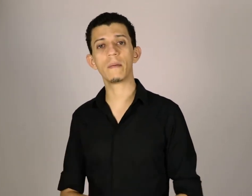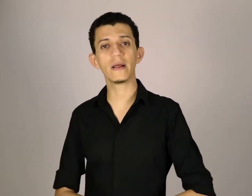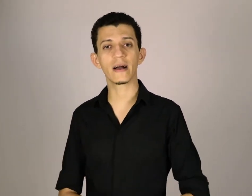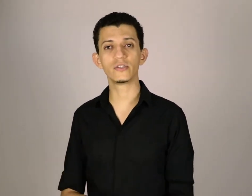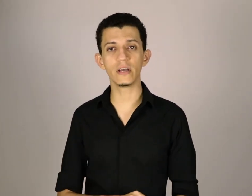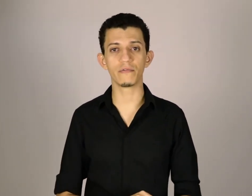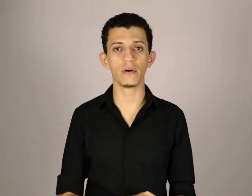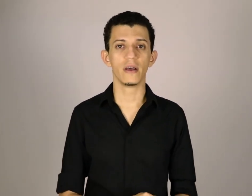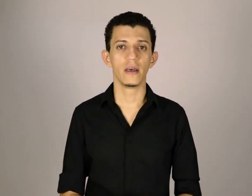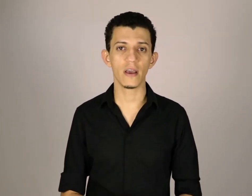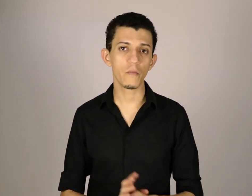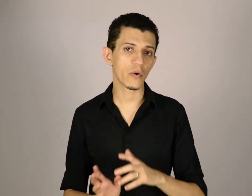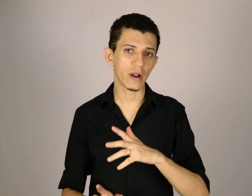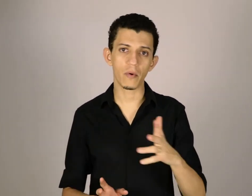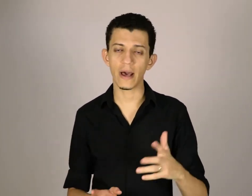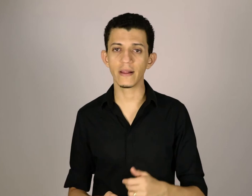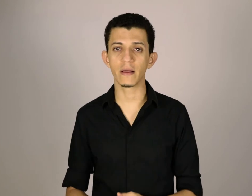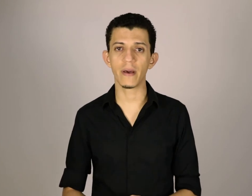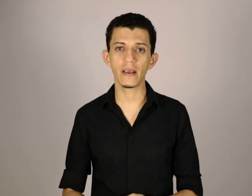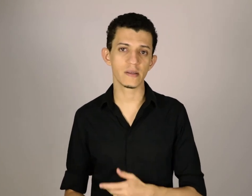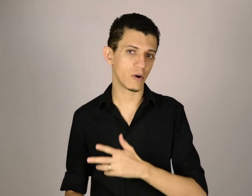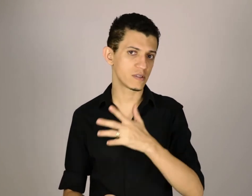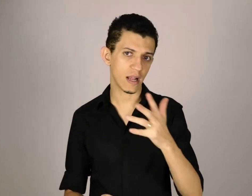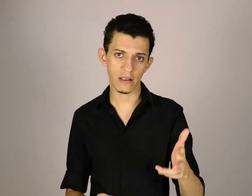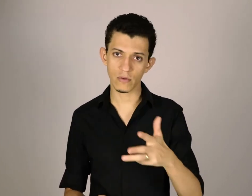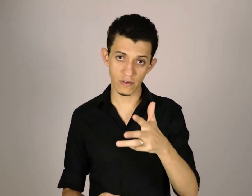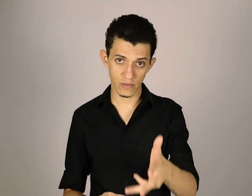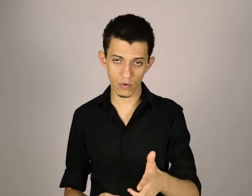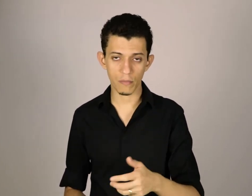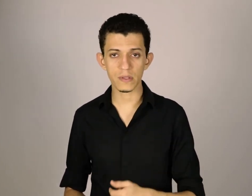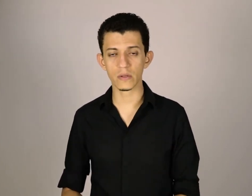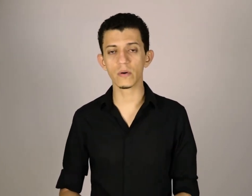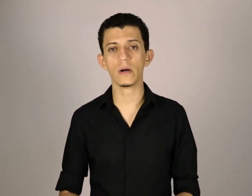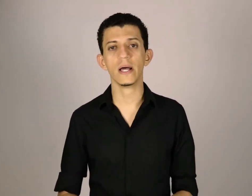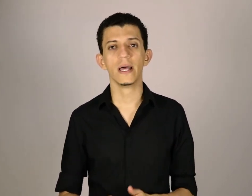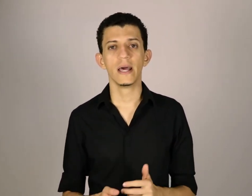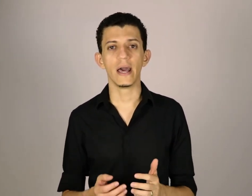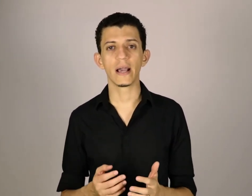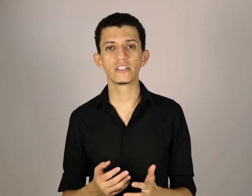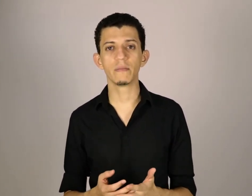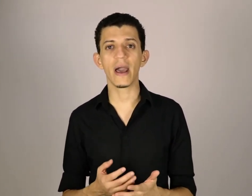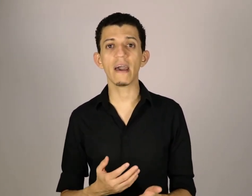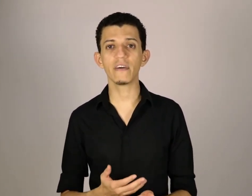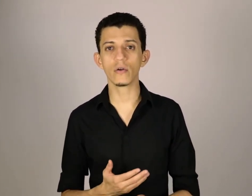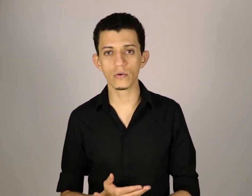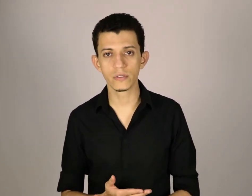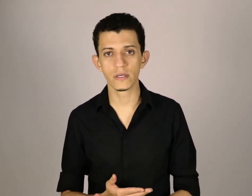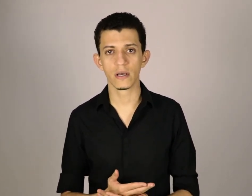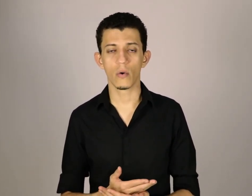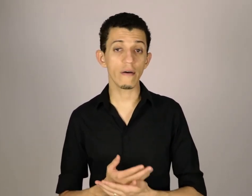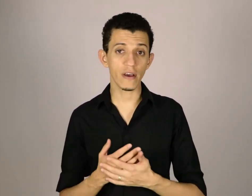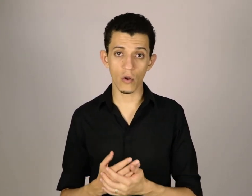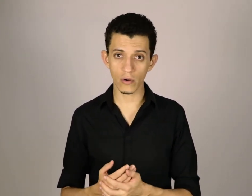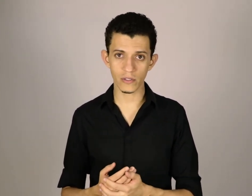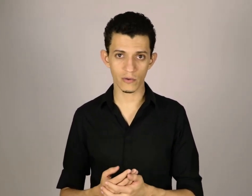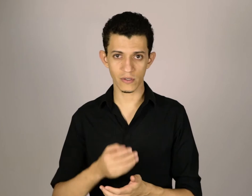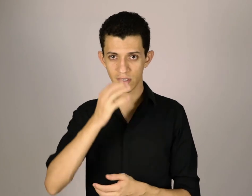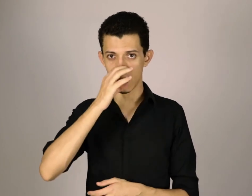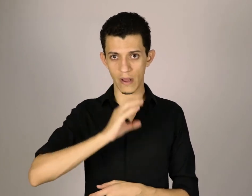aplicativo, e é um programa online também, que você pode instalar, inclusive no seu computador, que chama Evernote, o Evernote, cujo sinal é